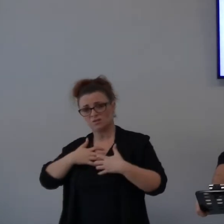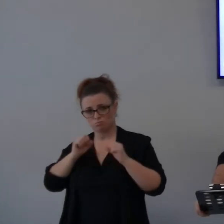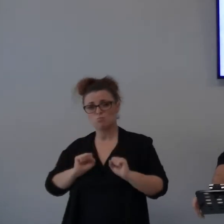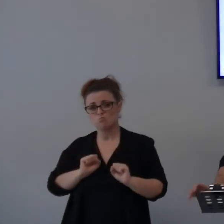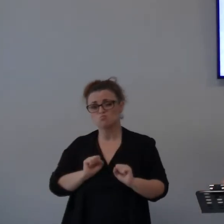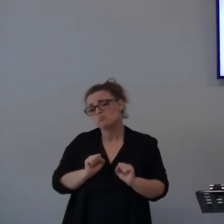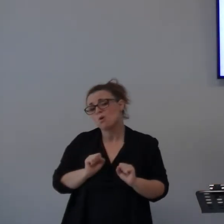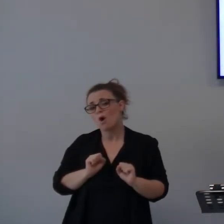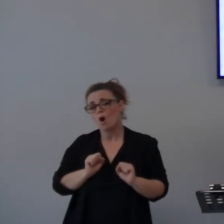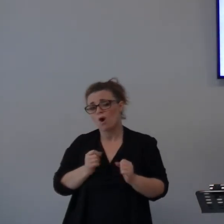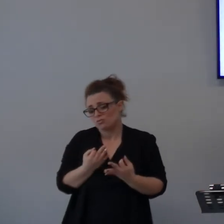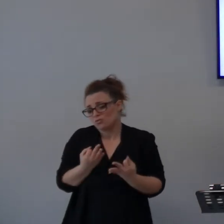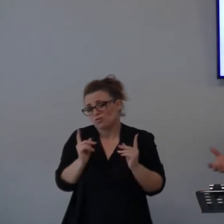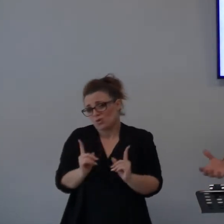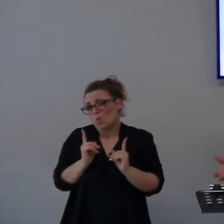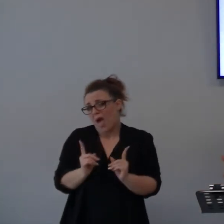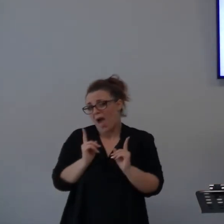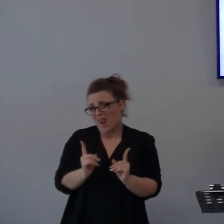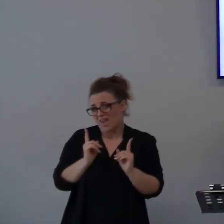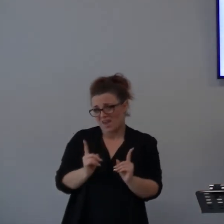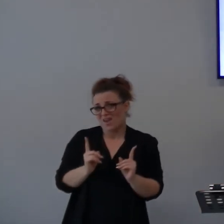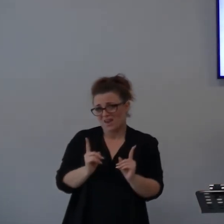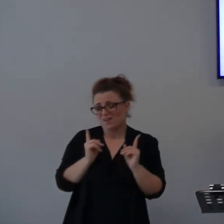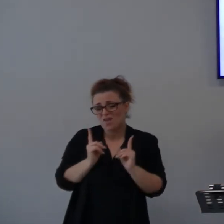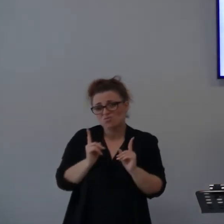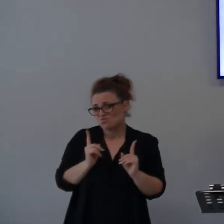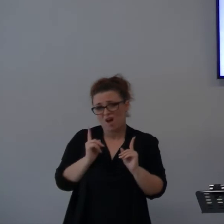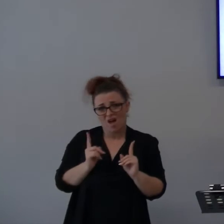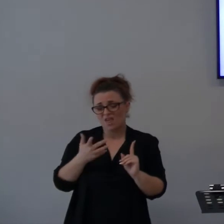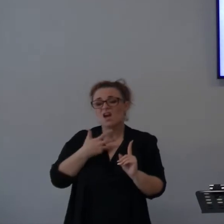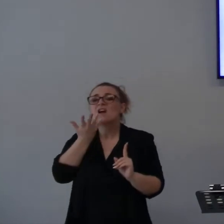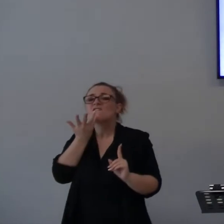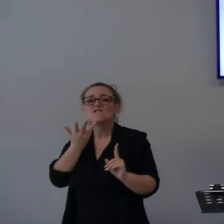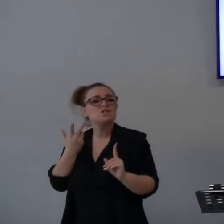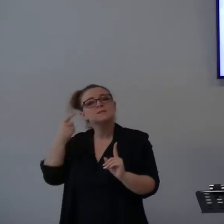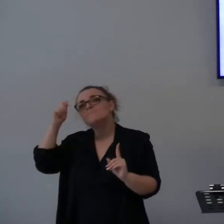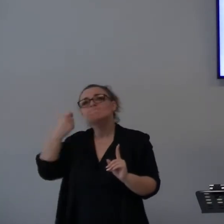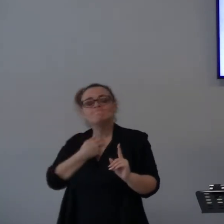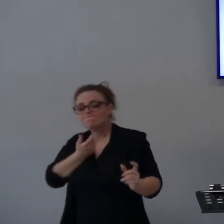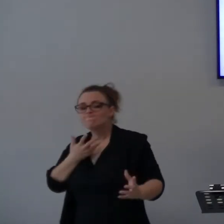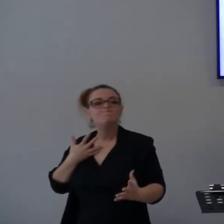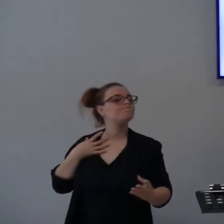In qualche modo è normale avere l'istinto di voler punire e fargliela pagare.